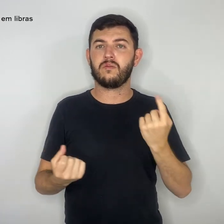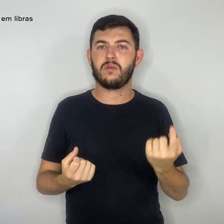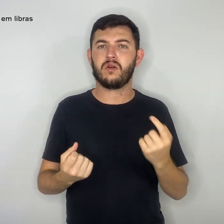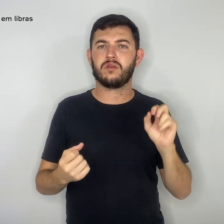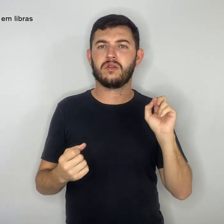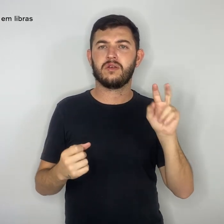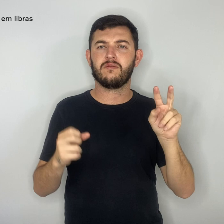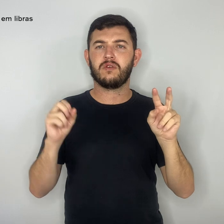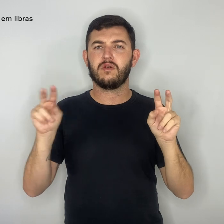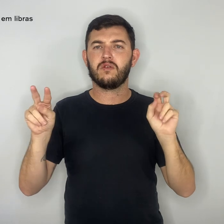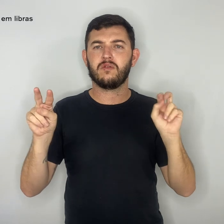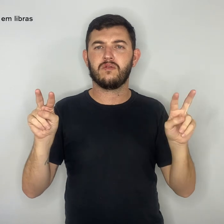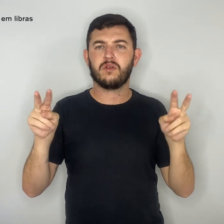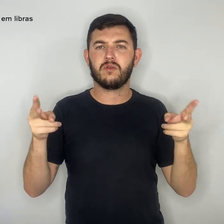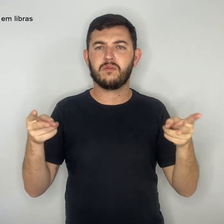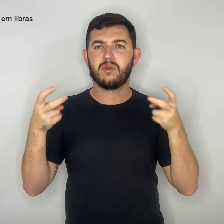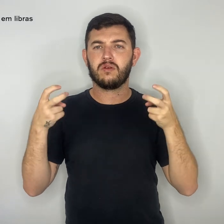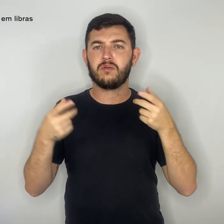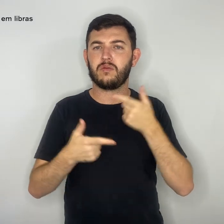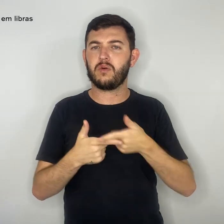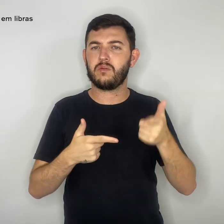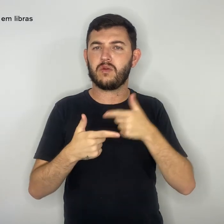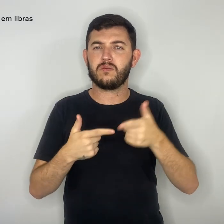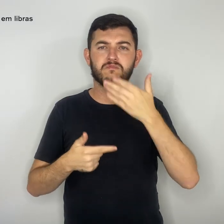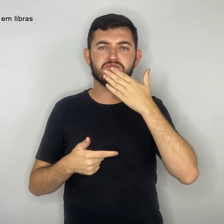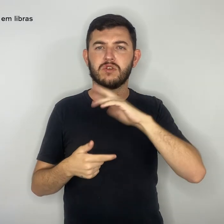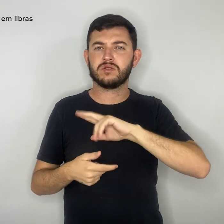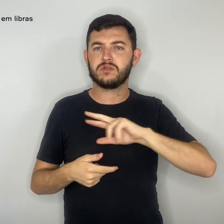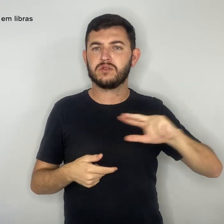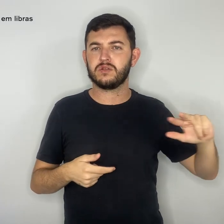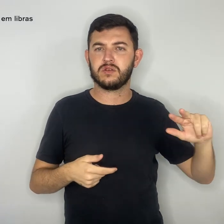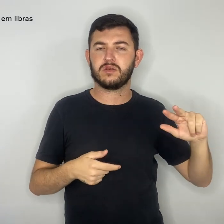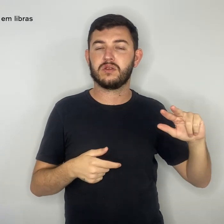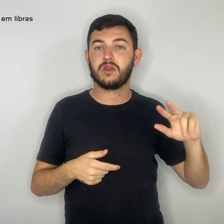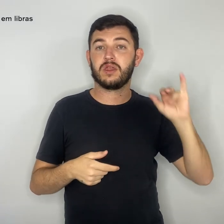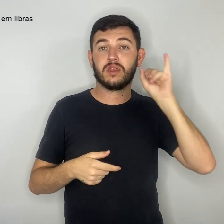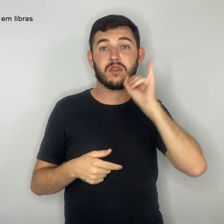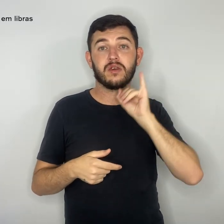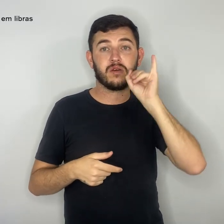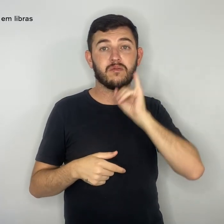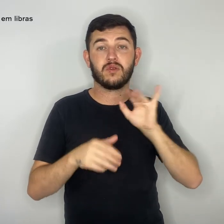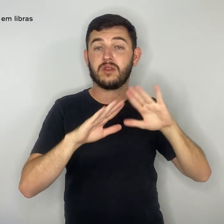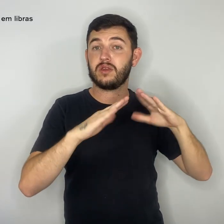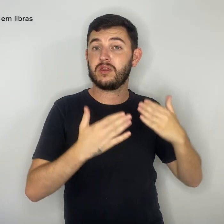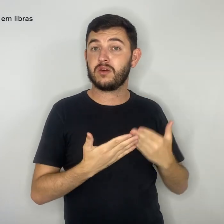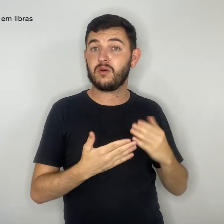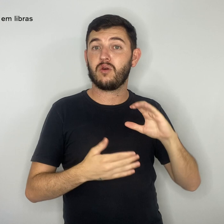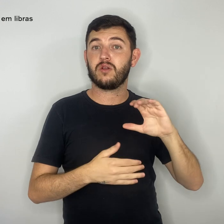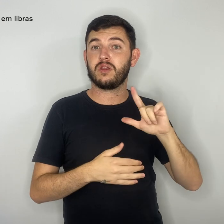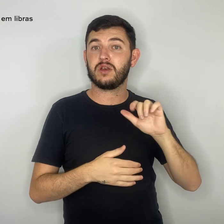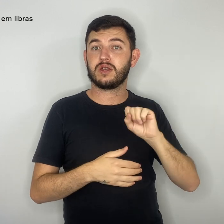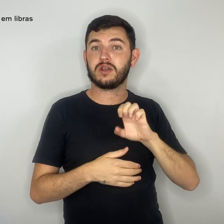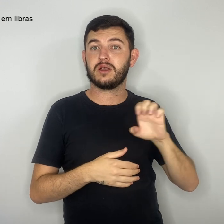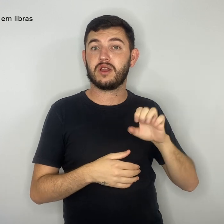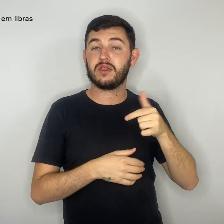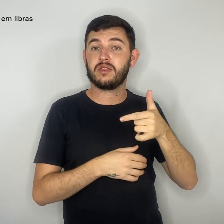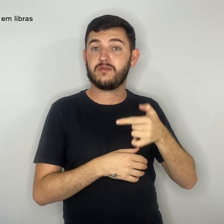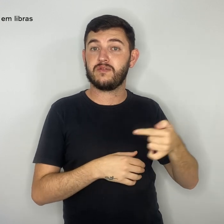todo tipo, como, por exemplo, na escola classe 27 de Ceilândia, em que os